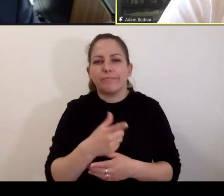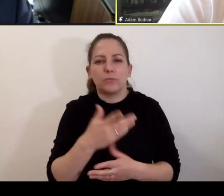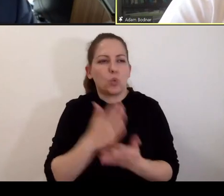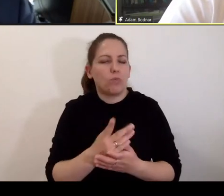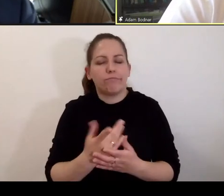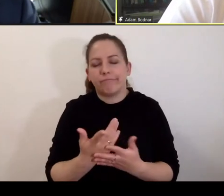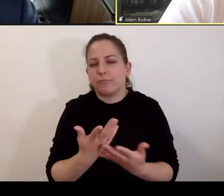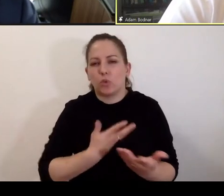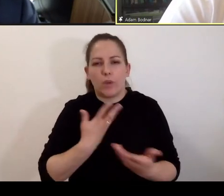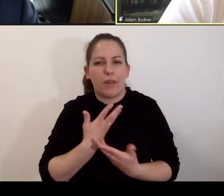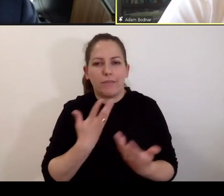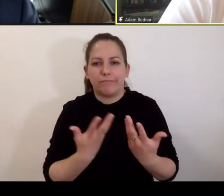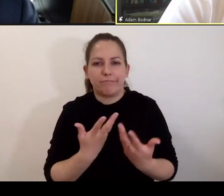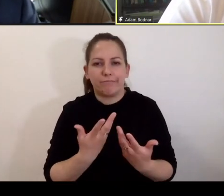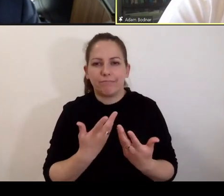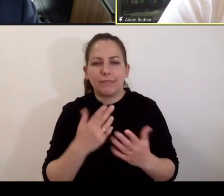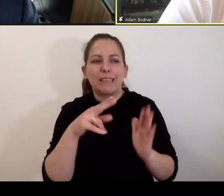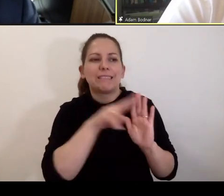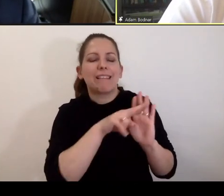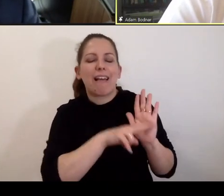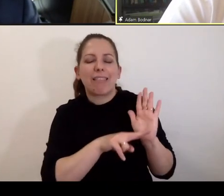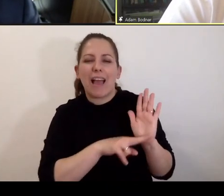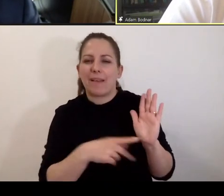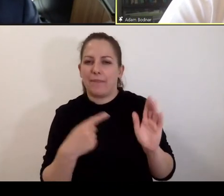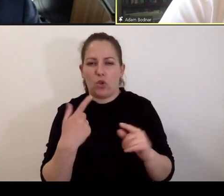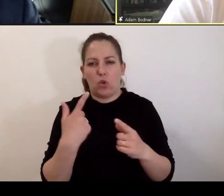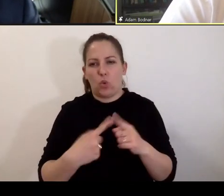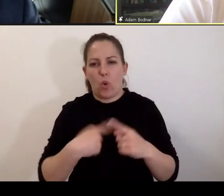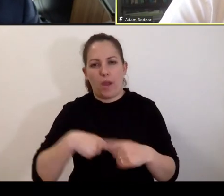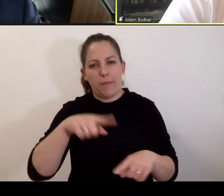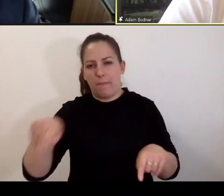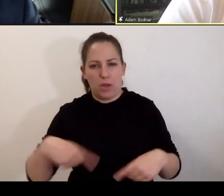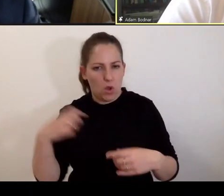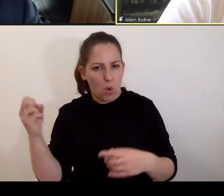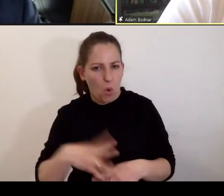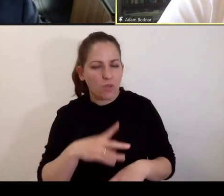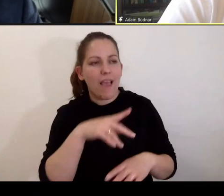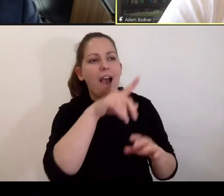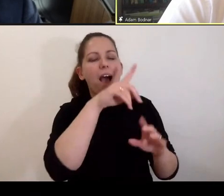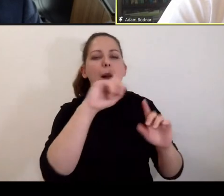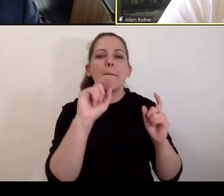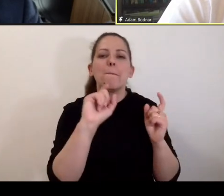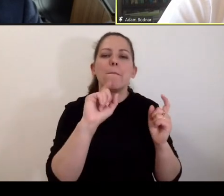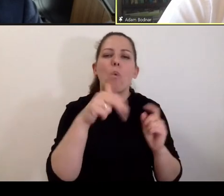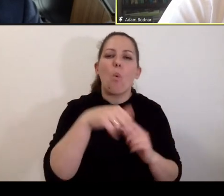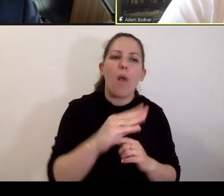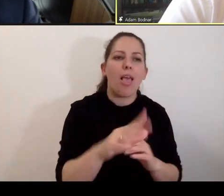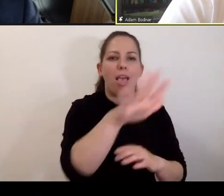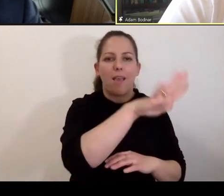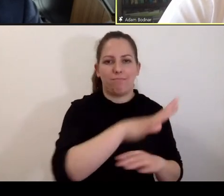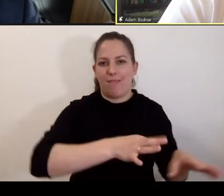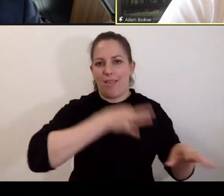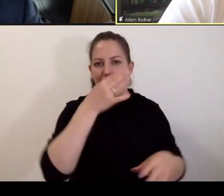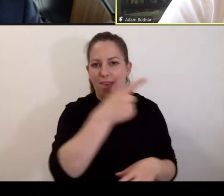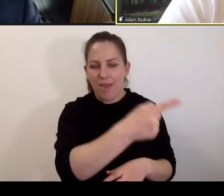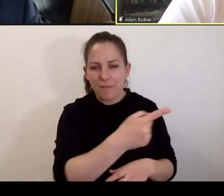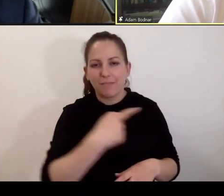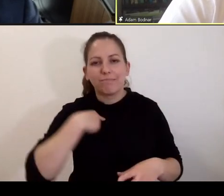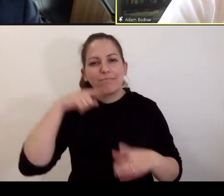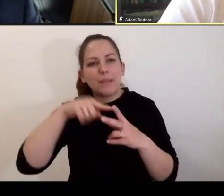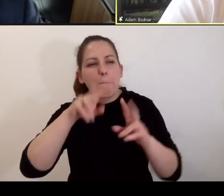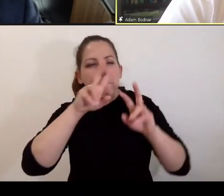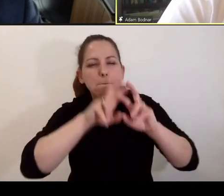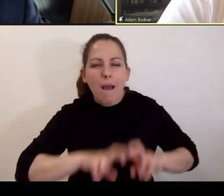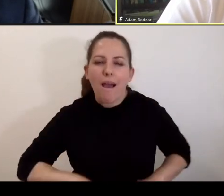dalece od standardów innych państwach Unii Europejskiej, gdzie te zagadnienia są przedmiotem dogłębnych badań, a u nas